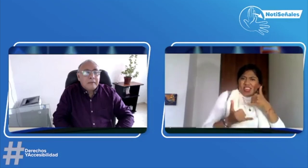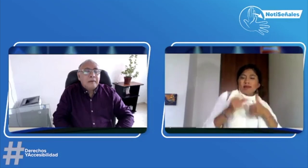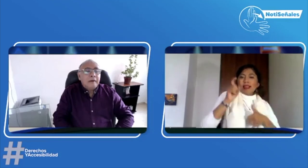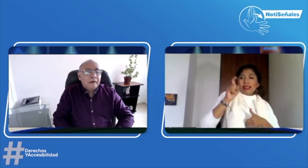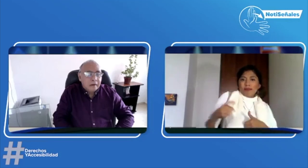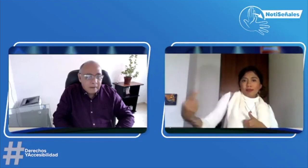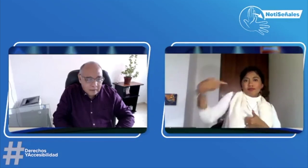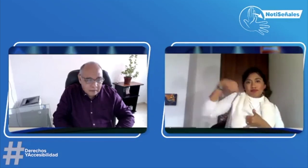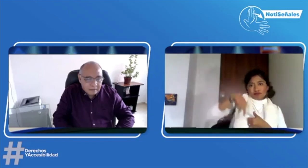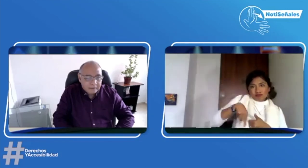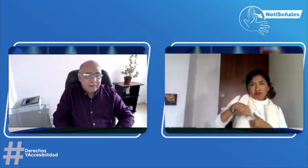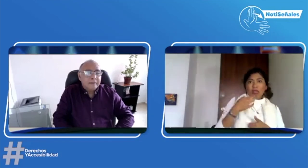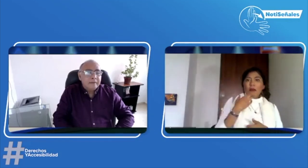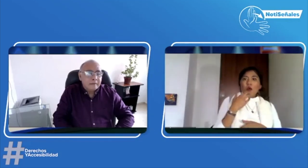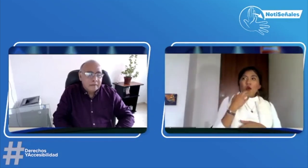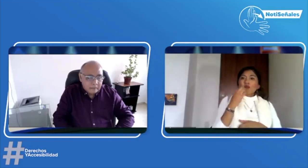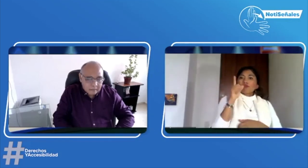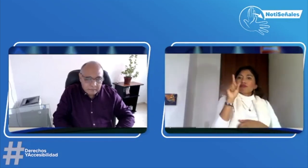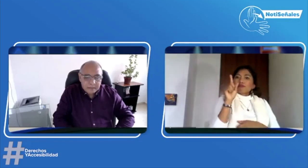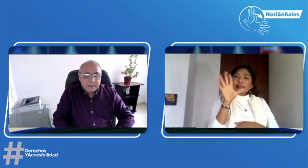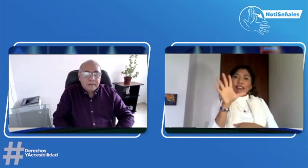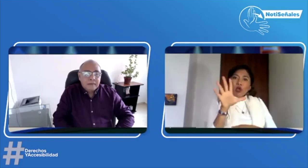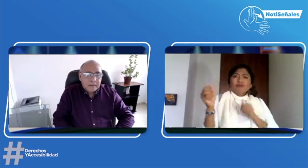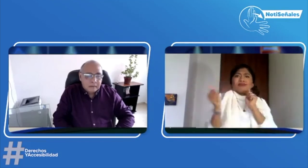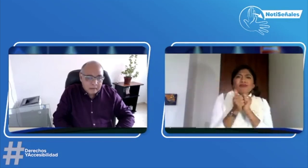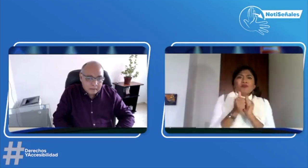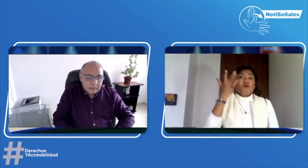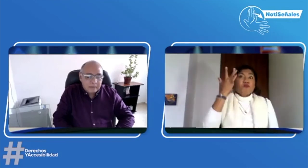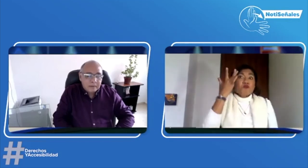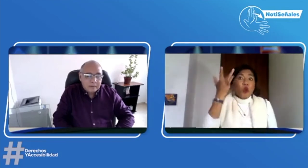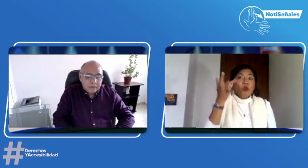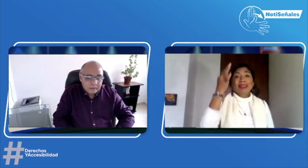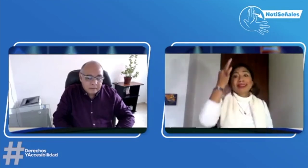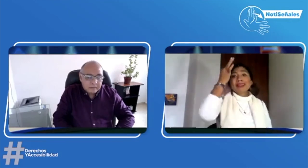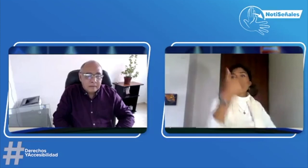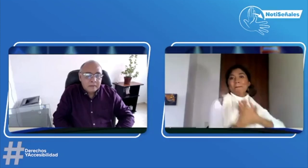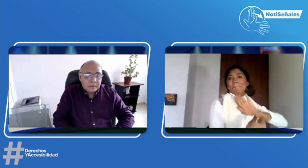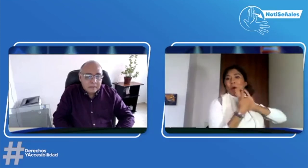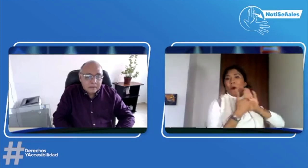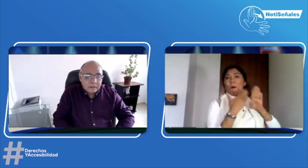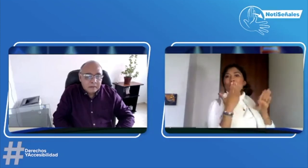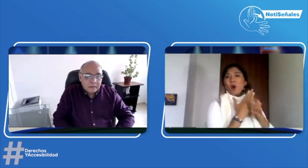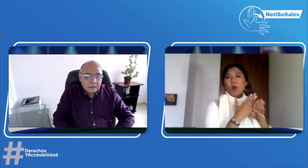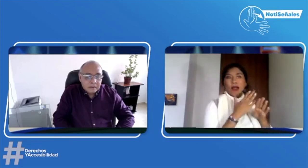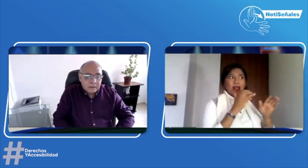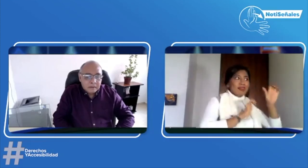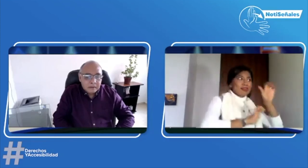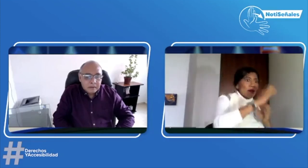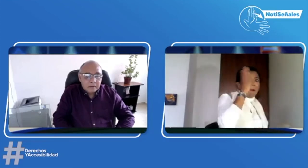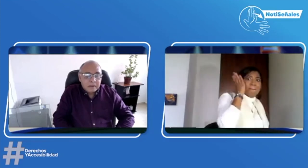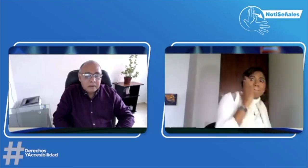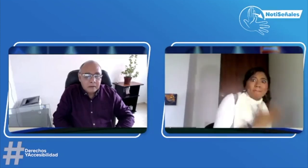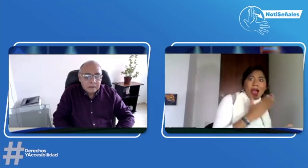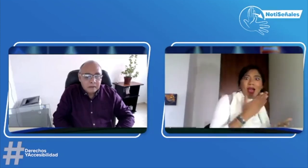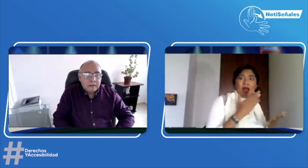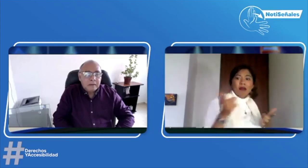es importante al finalizar la jornada, porque, ¿qué sucede? De pronto, si hay algún problema, alguna